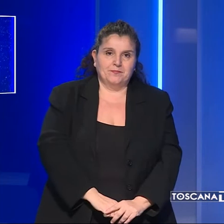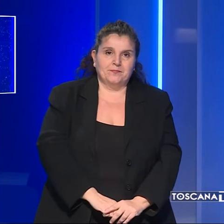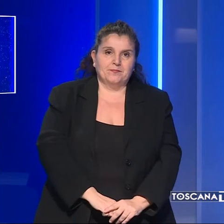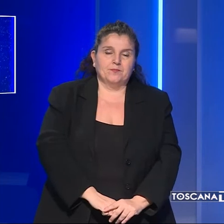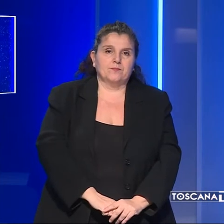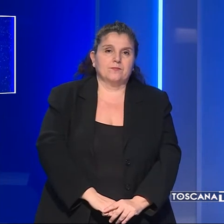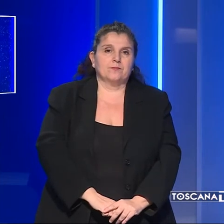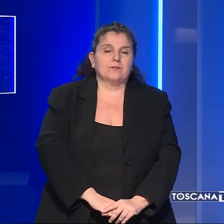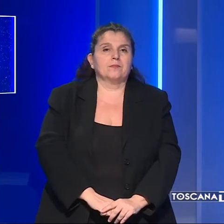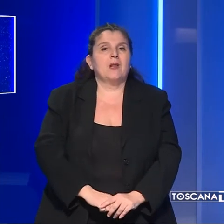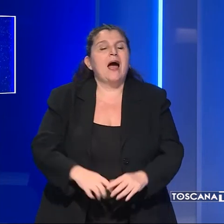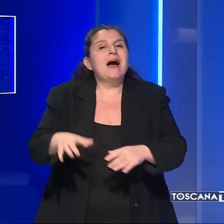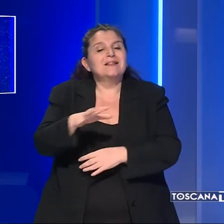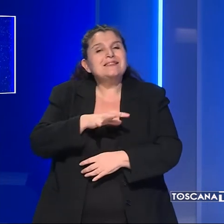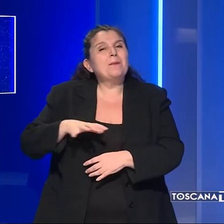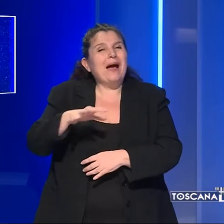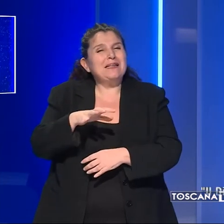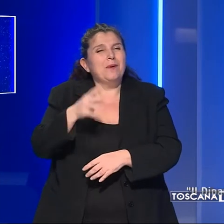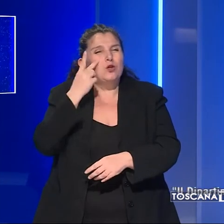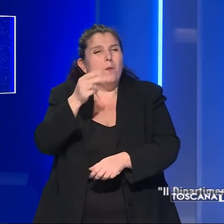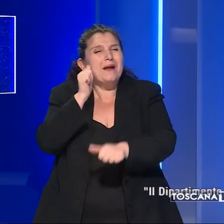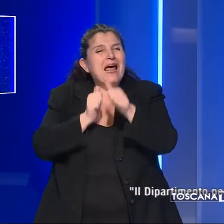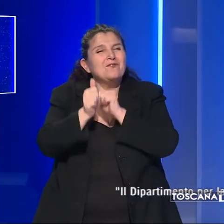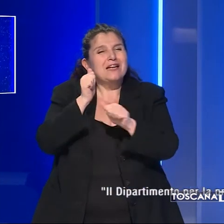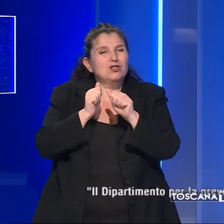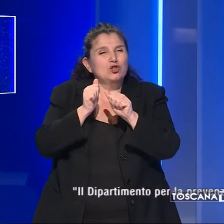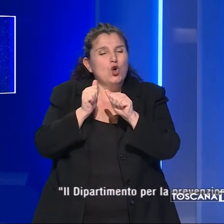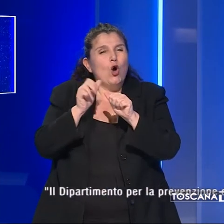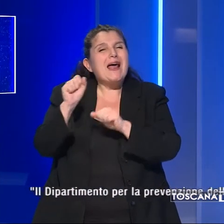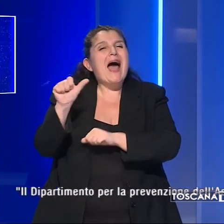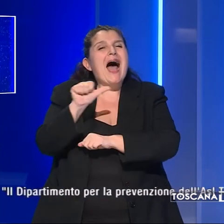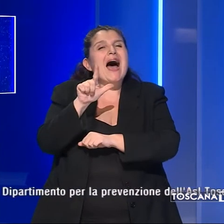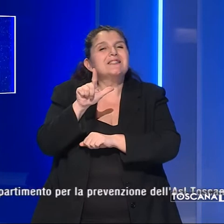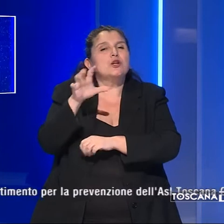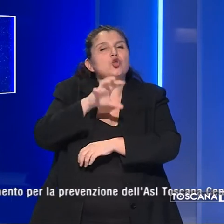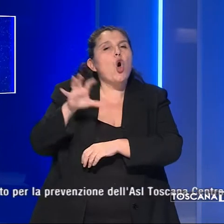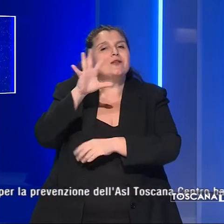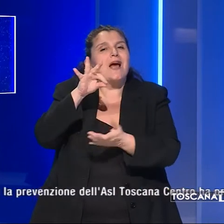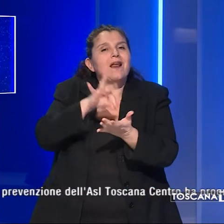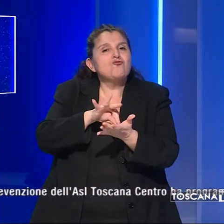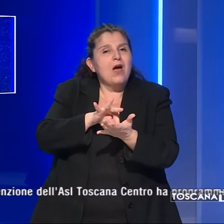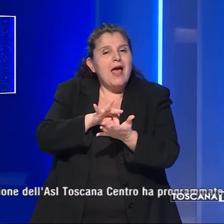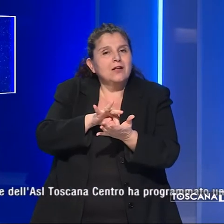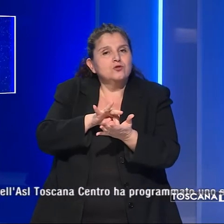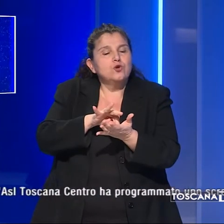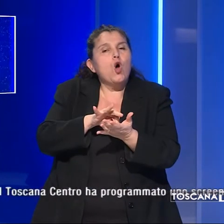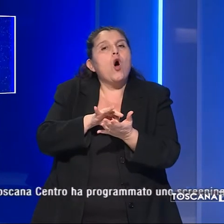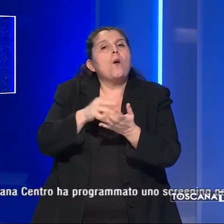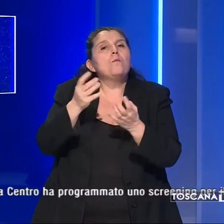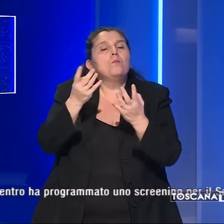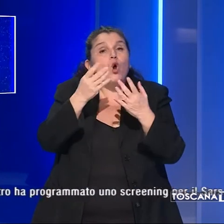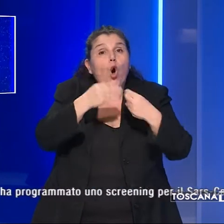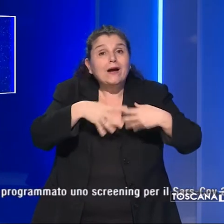Il Dipartimento per la Prevenzione dell'ASL Toscana Centro ha programmato uno screening